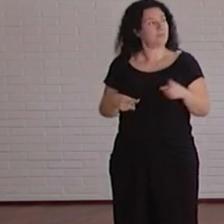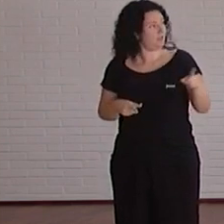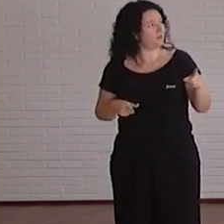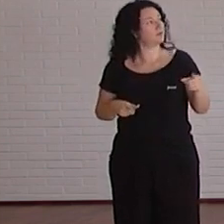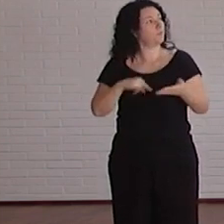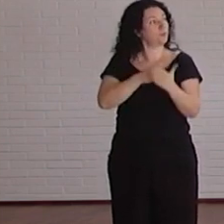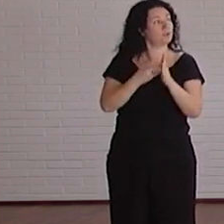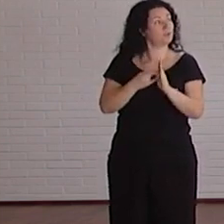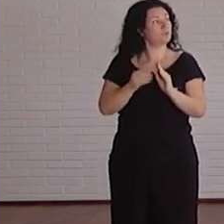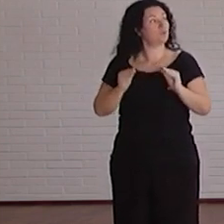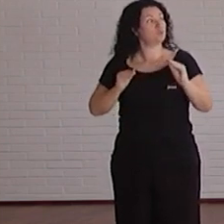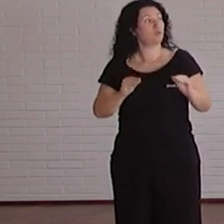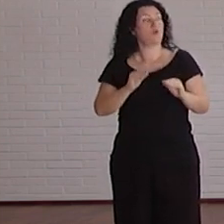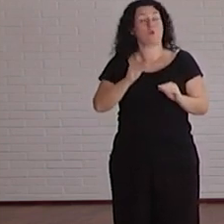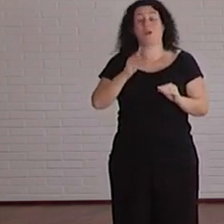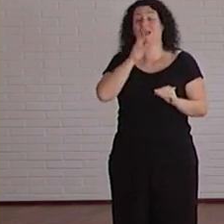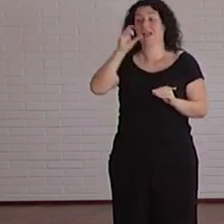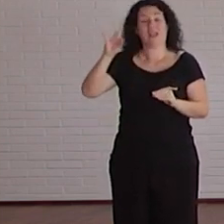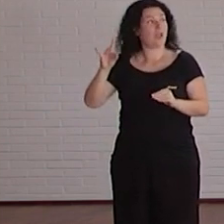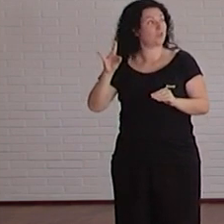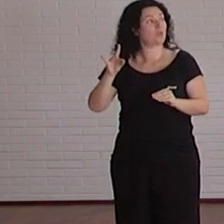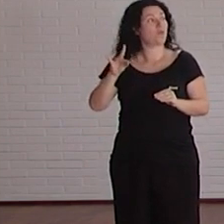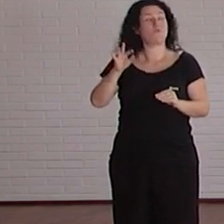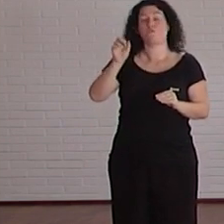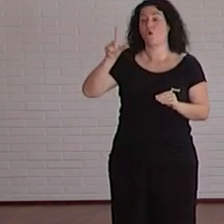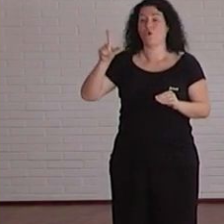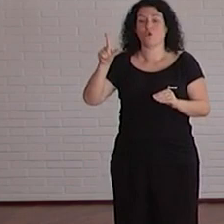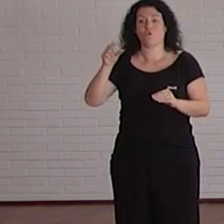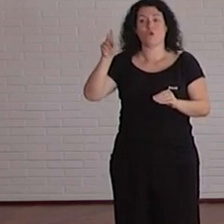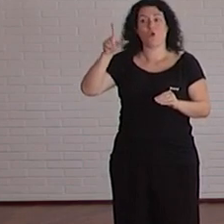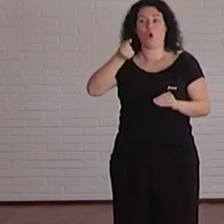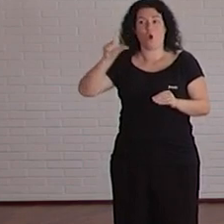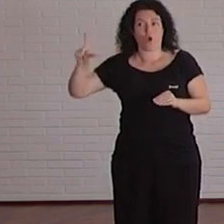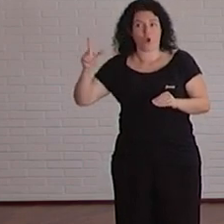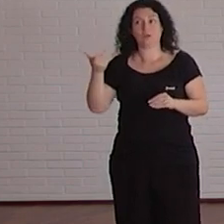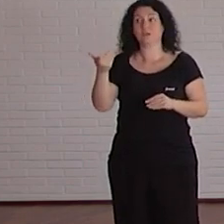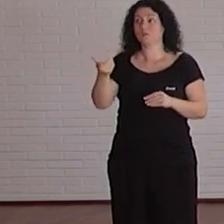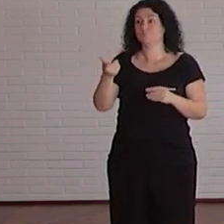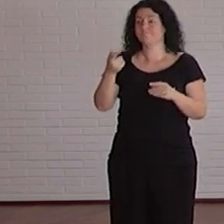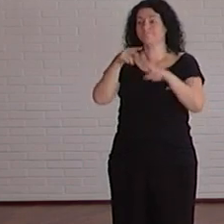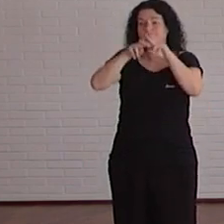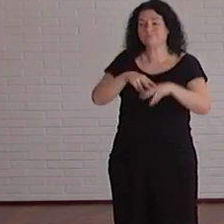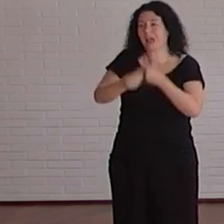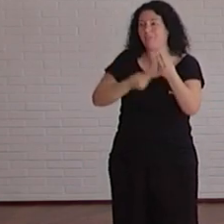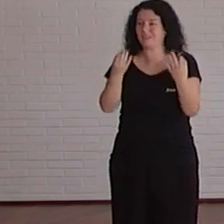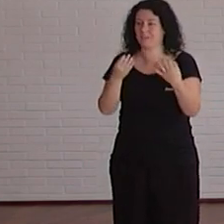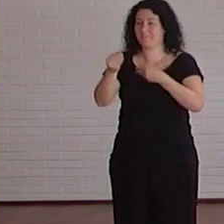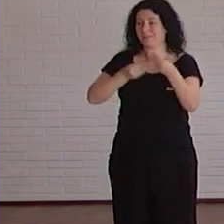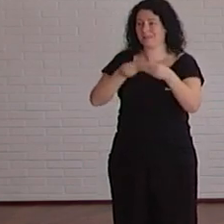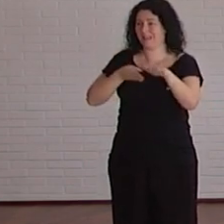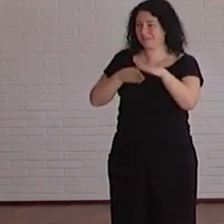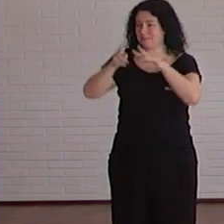que se trata de un proyecto europeo Erasmus Plus para estudiar prácticas y desarrollar material accesible